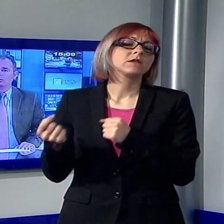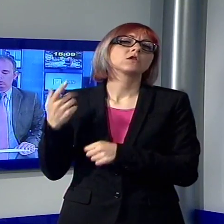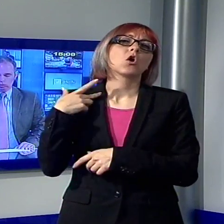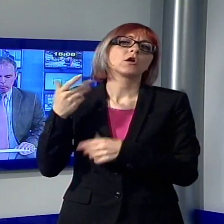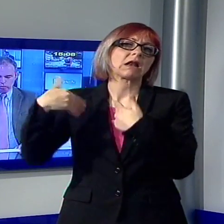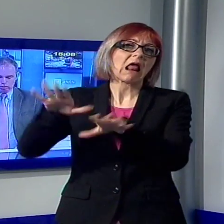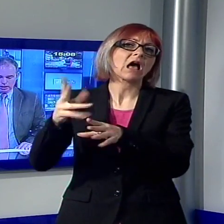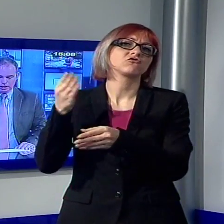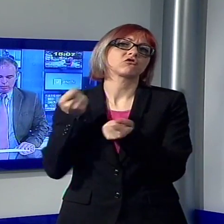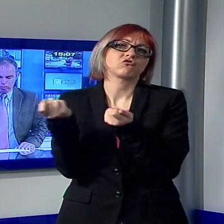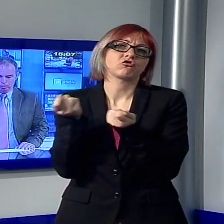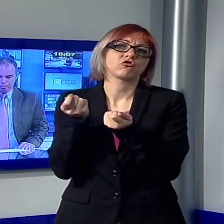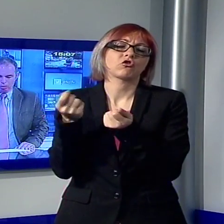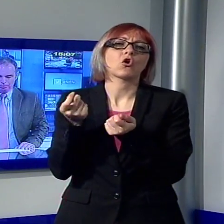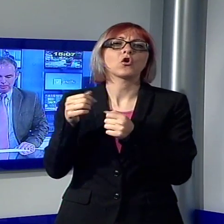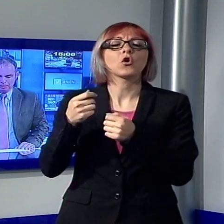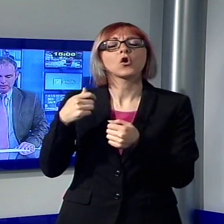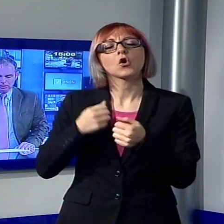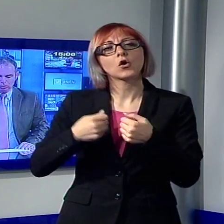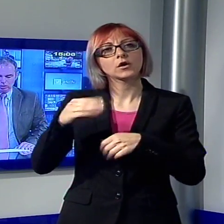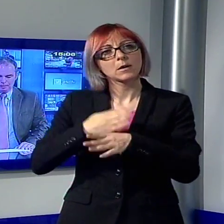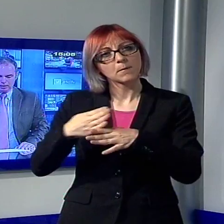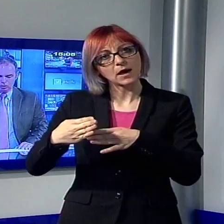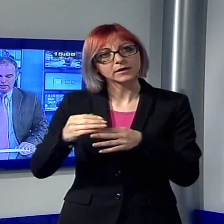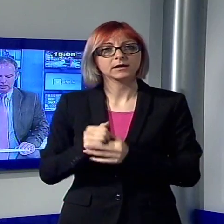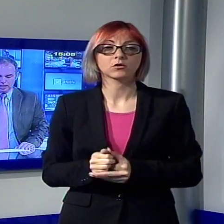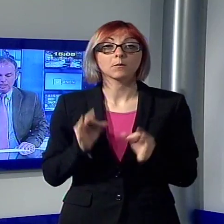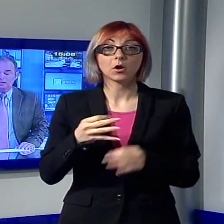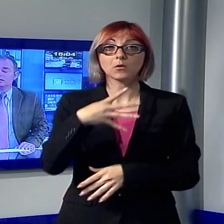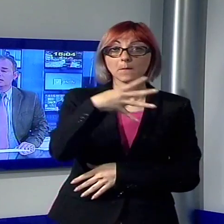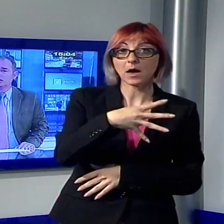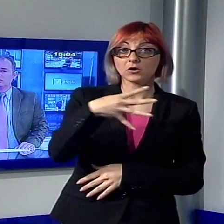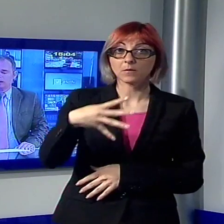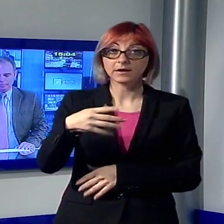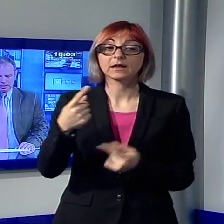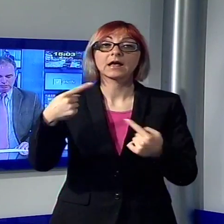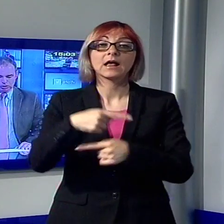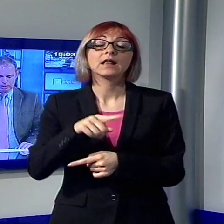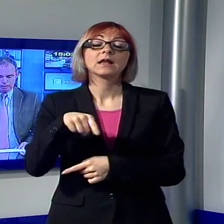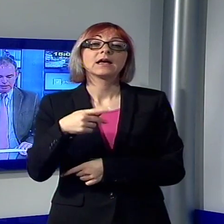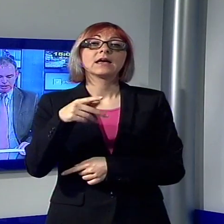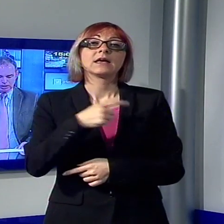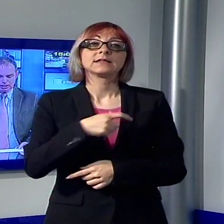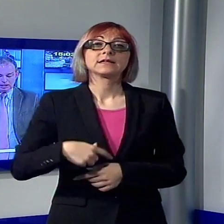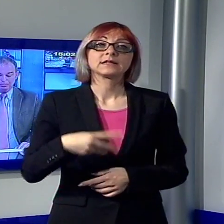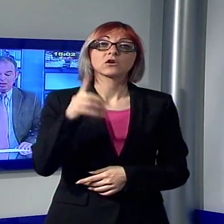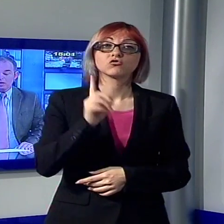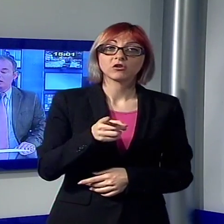congiunto del capogruppo del partito a Luca Marco Martinelli, del sindaco di fabbriche di Vergemole Michele Giannini e